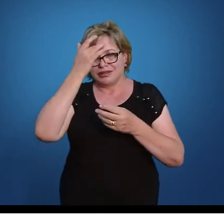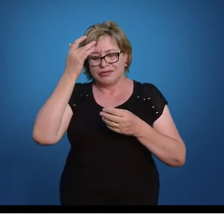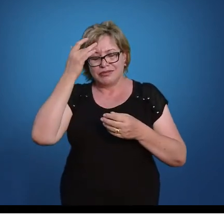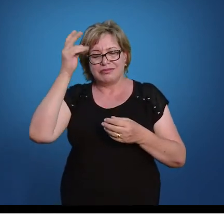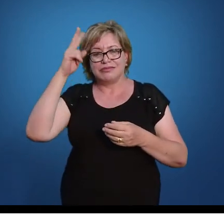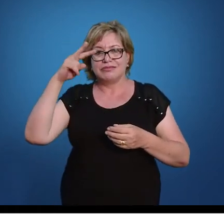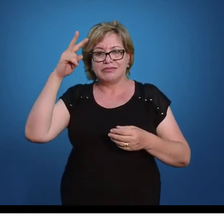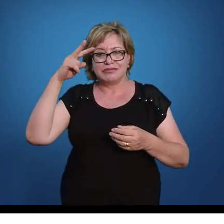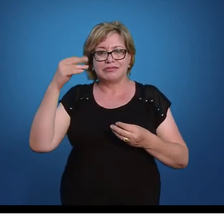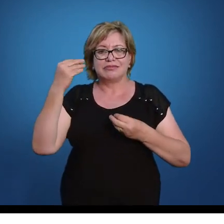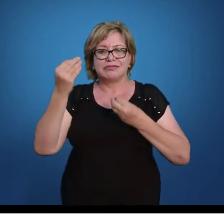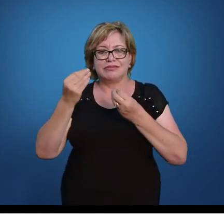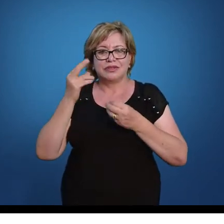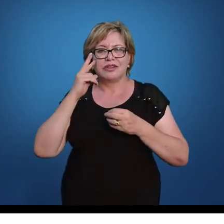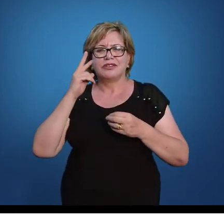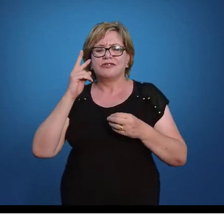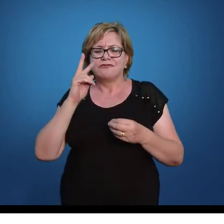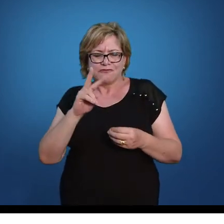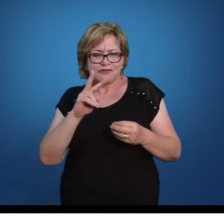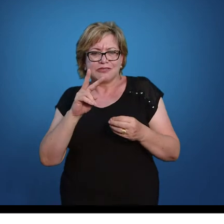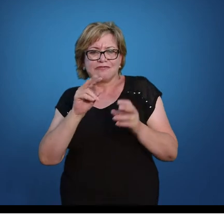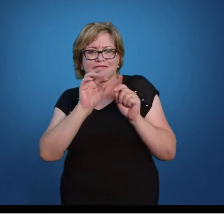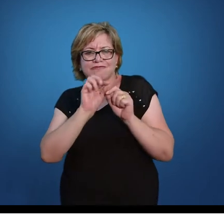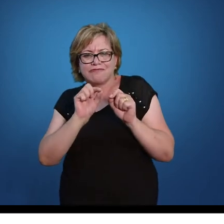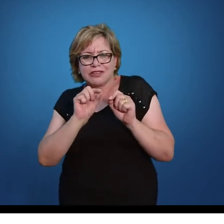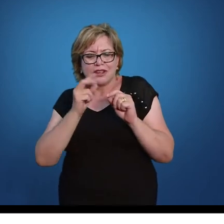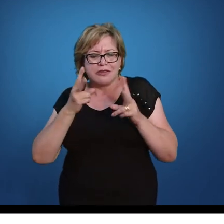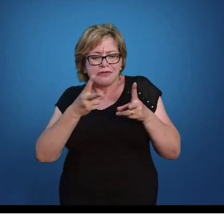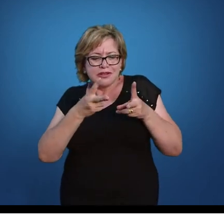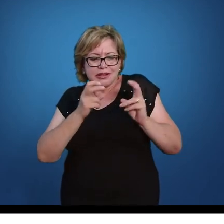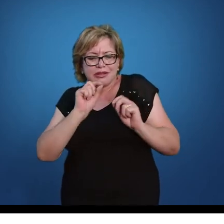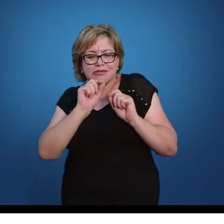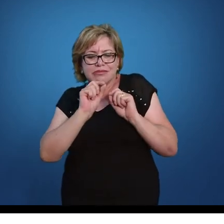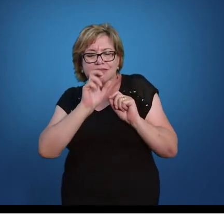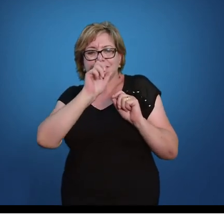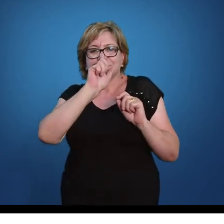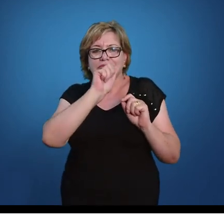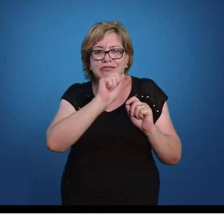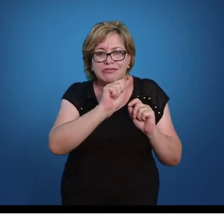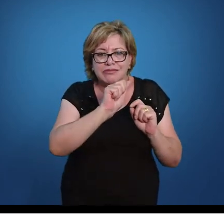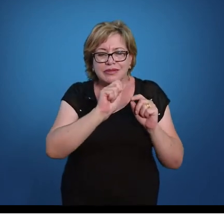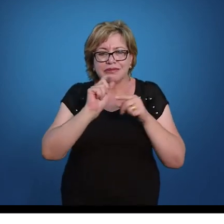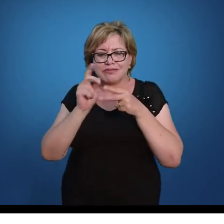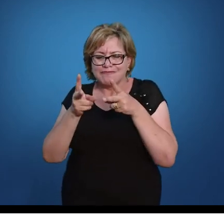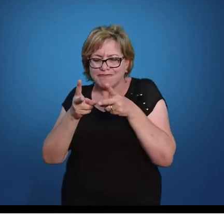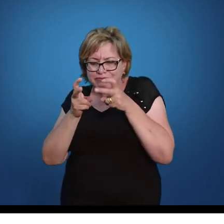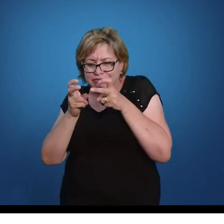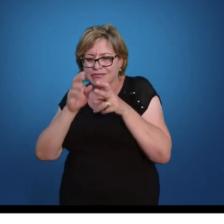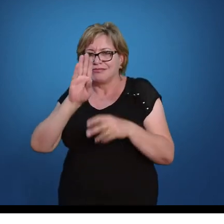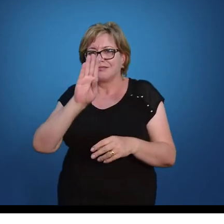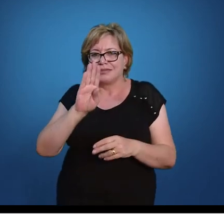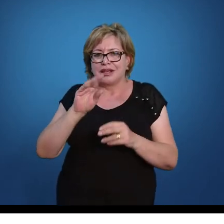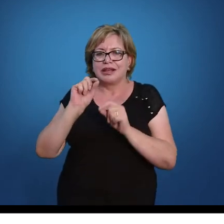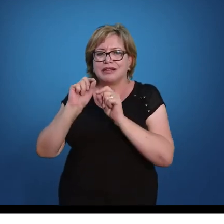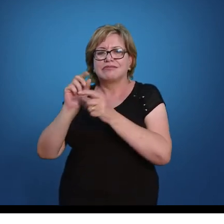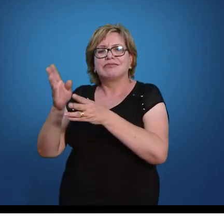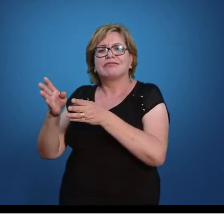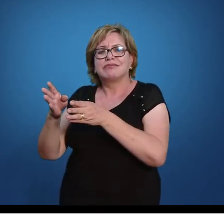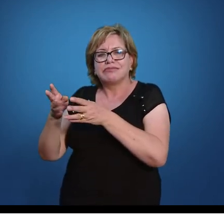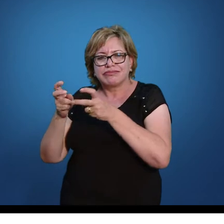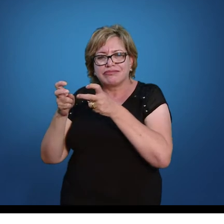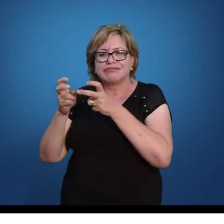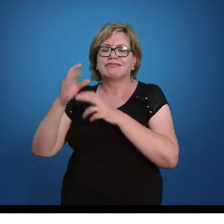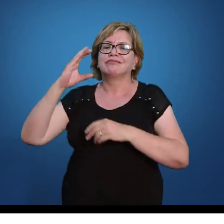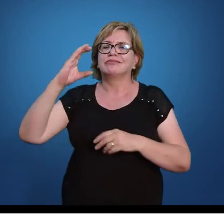relembrando, olha para a tua equação e identifica justamente quem é A, quem é B e quem é C.